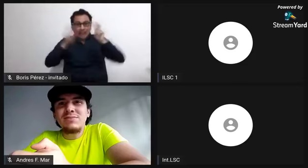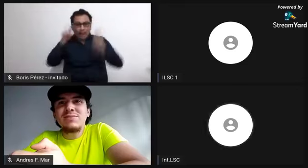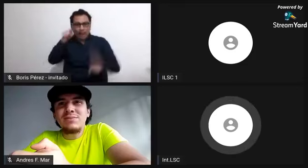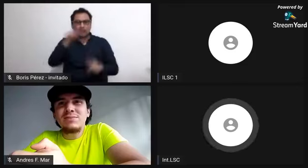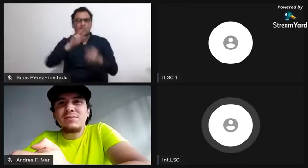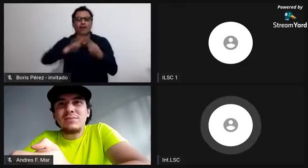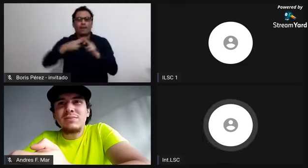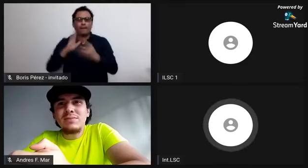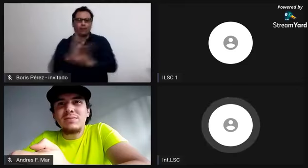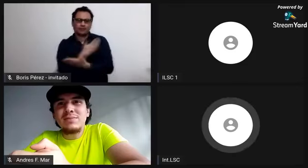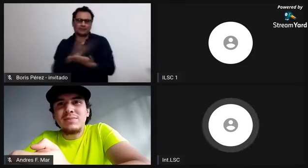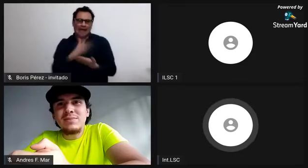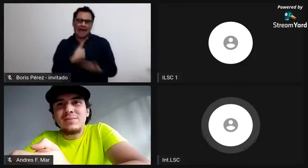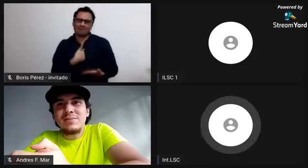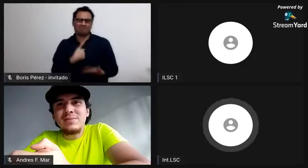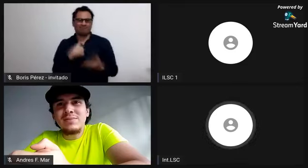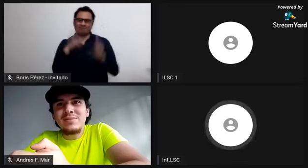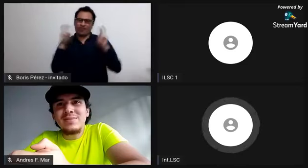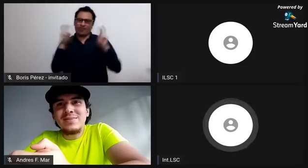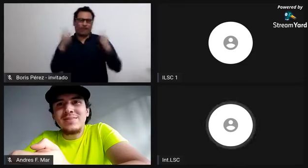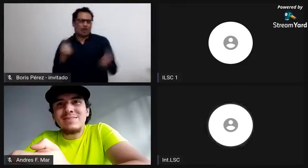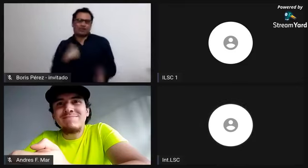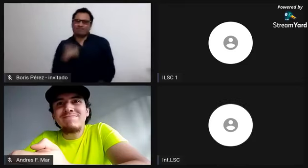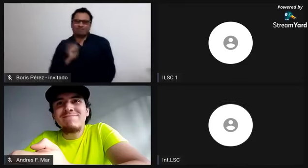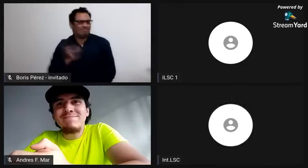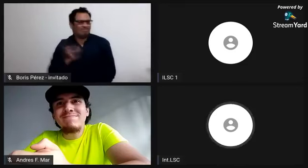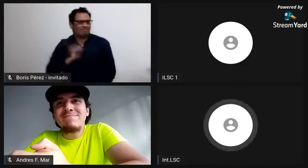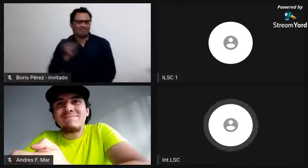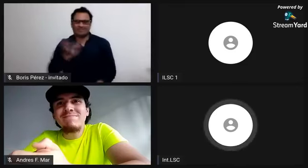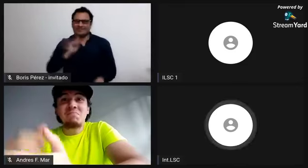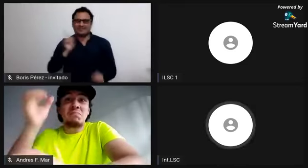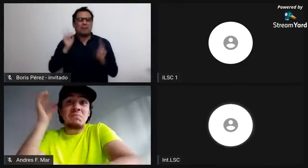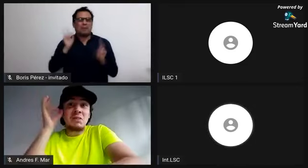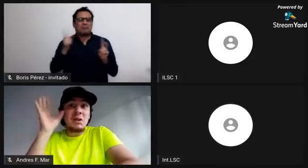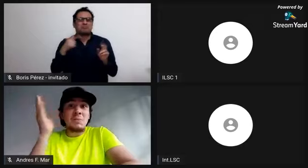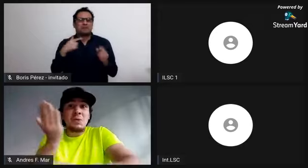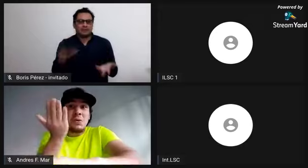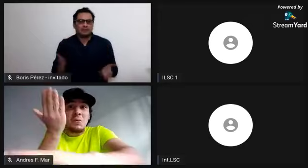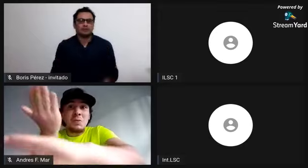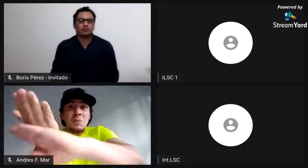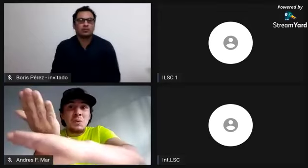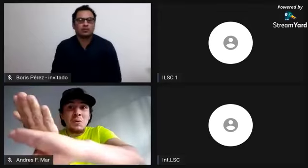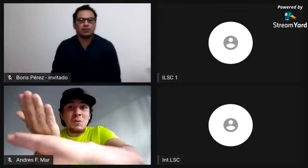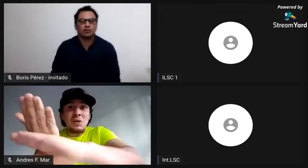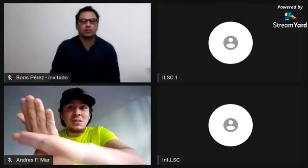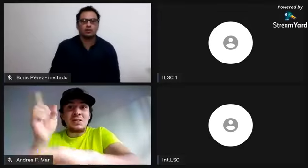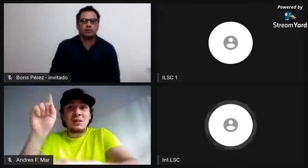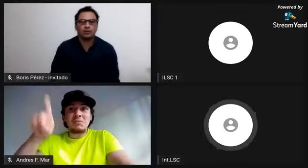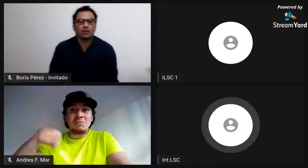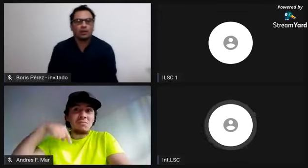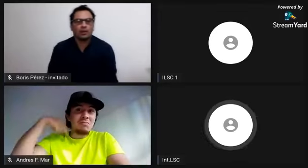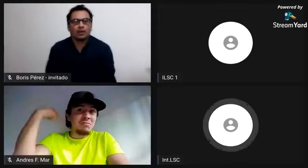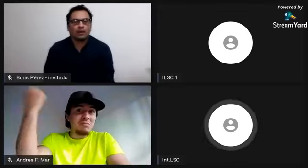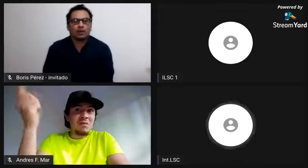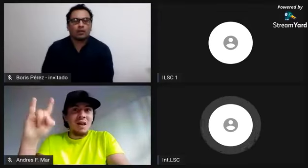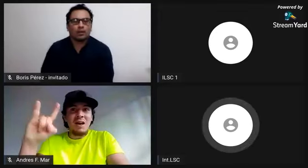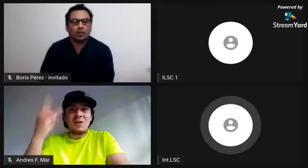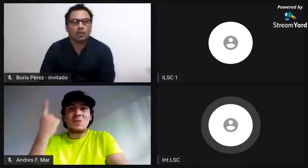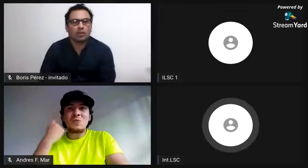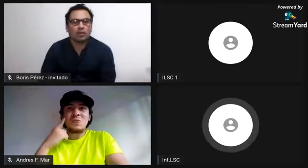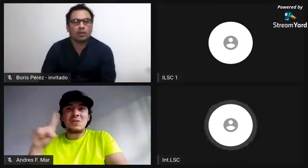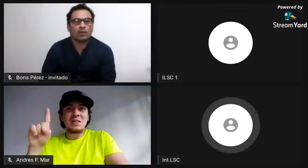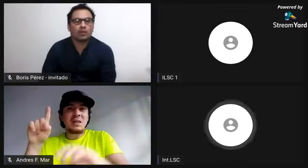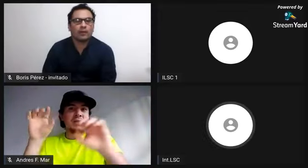Bueno, y así diferentes expresiones